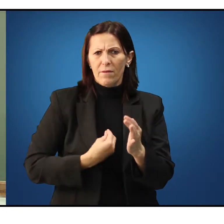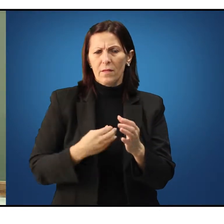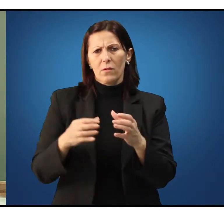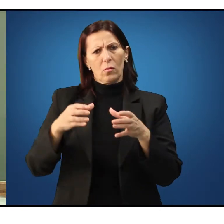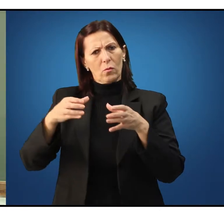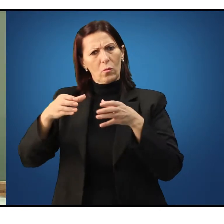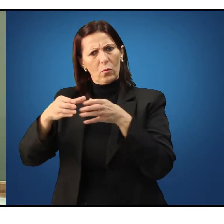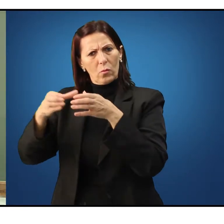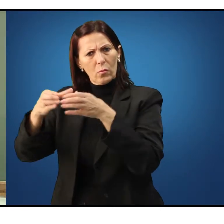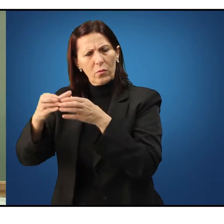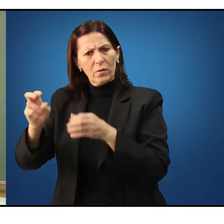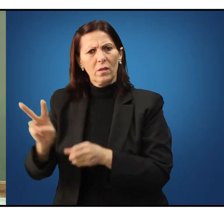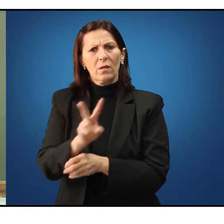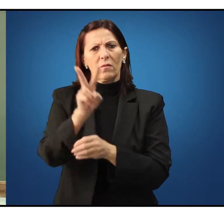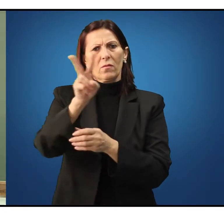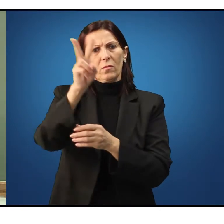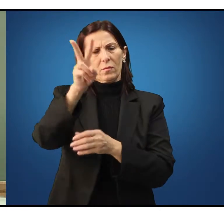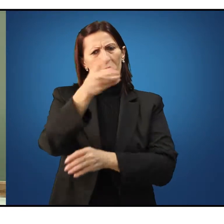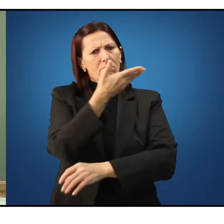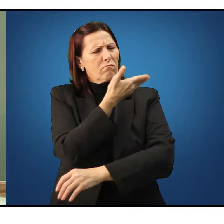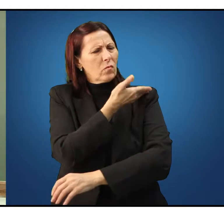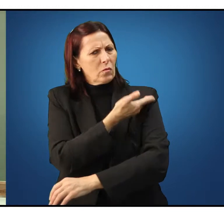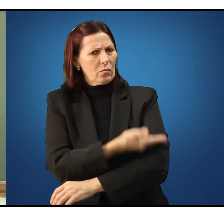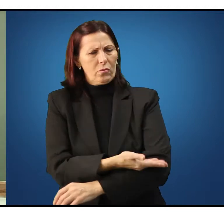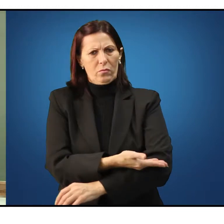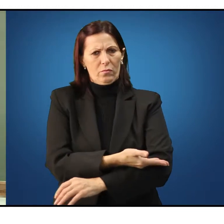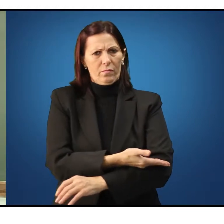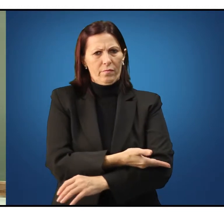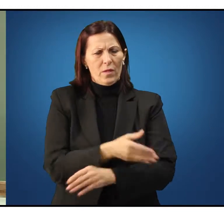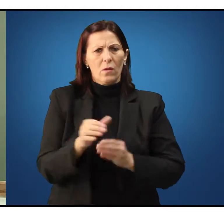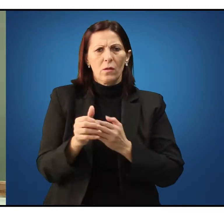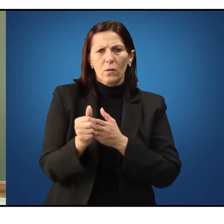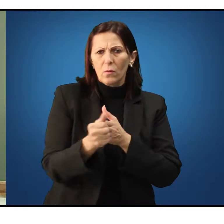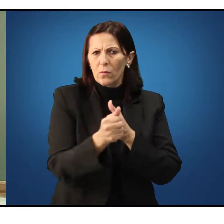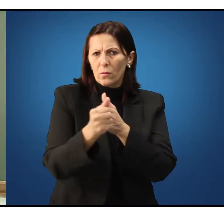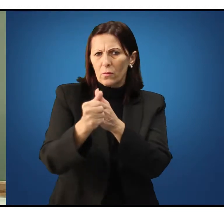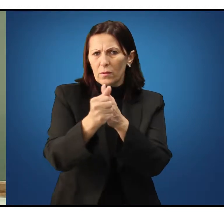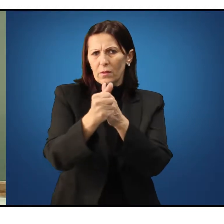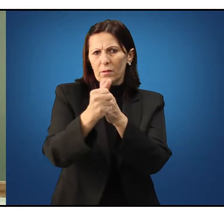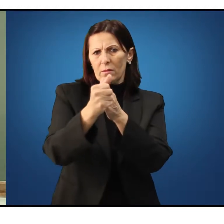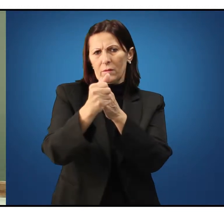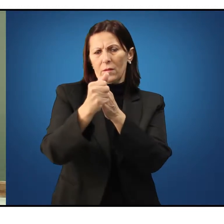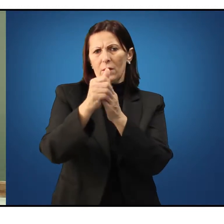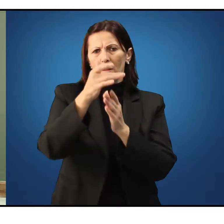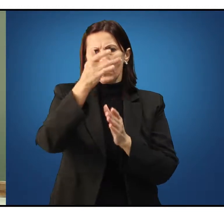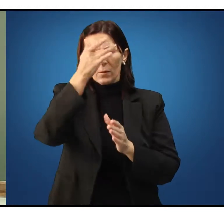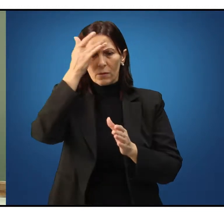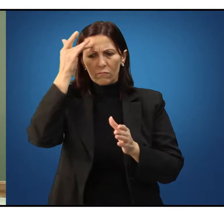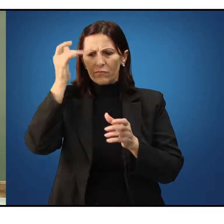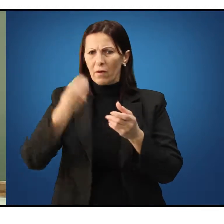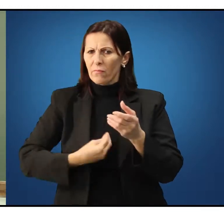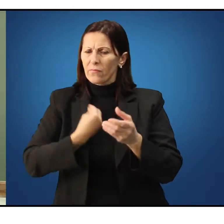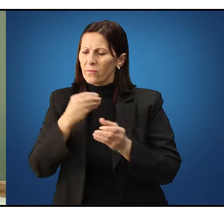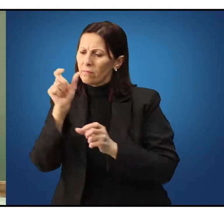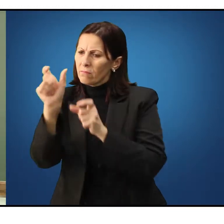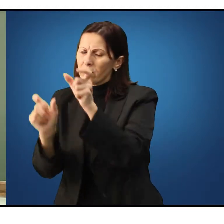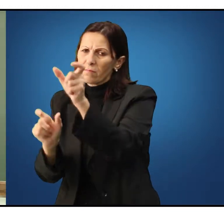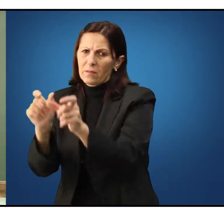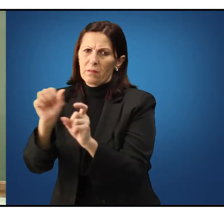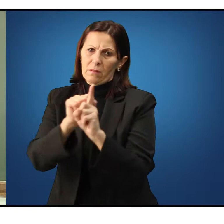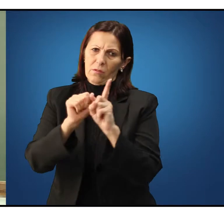de valores, sobre estes costumes que orientam a conduta humana em uma determinada sociedade.